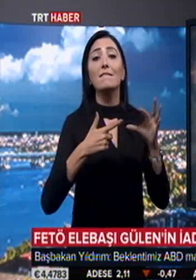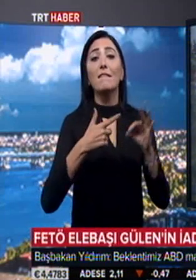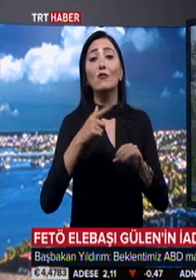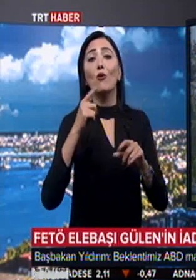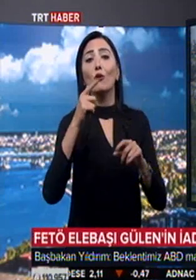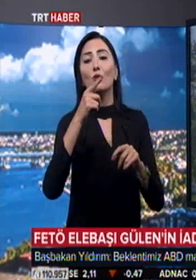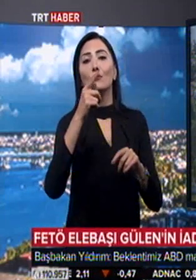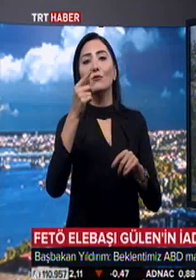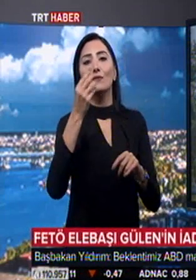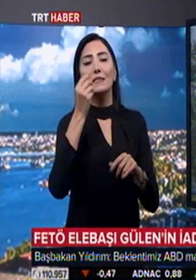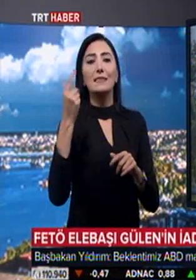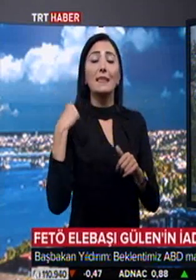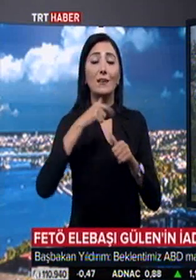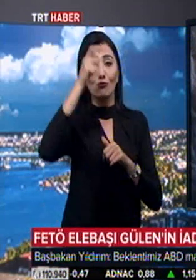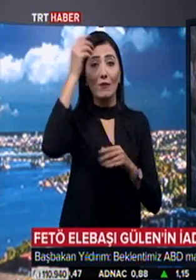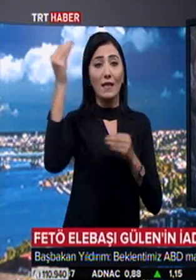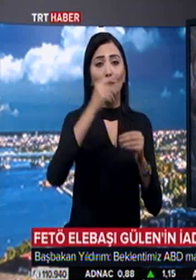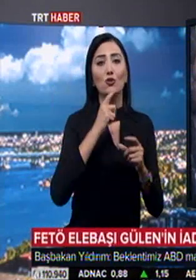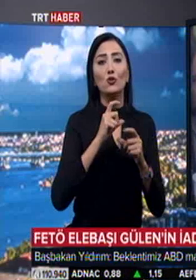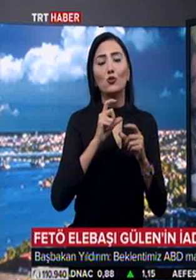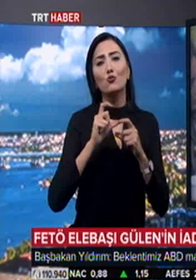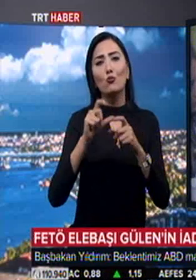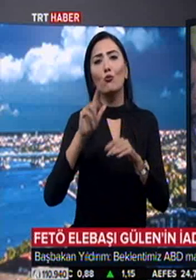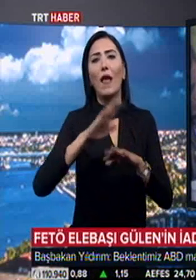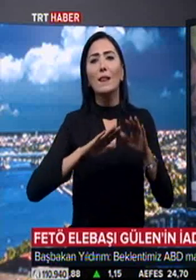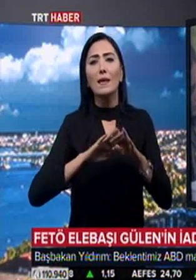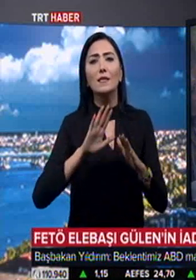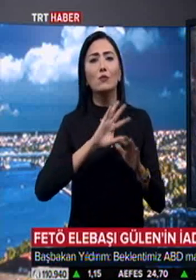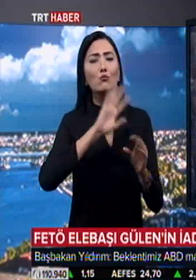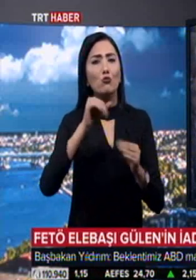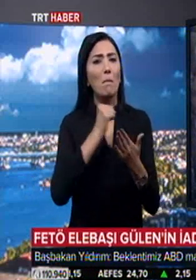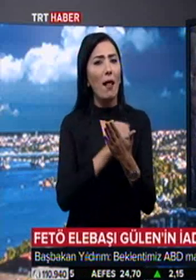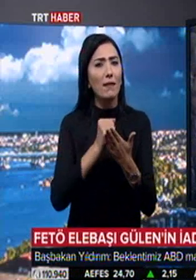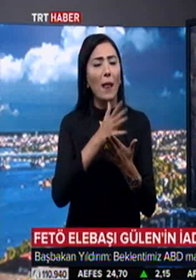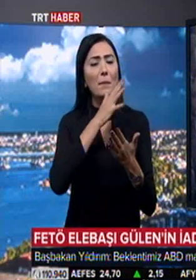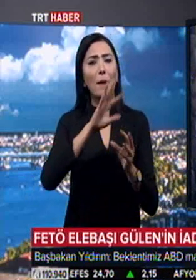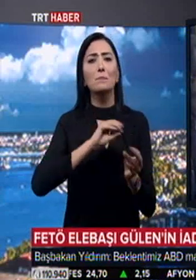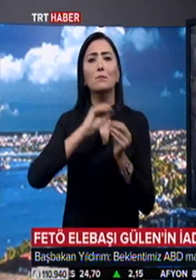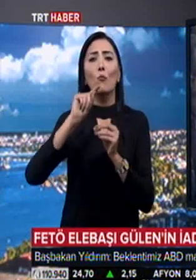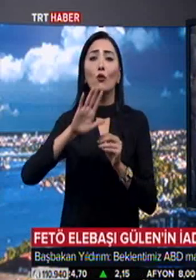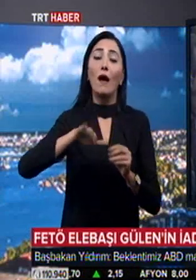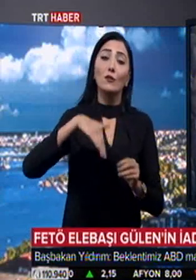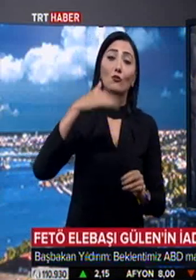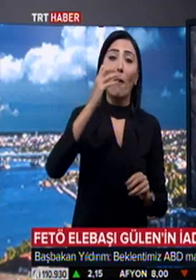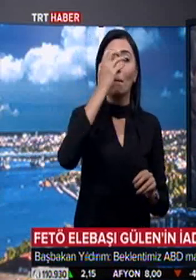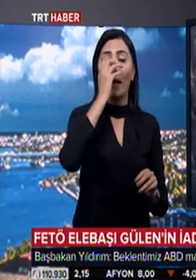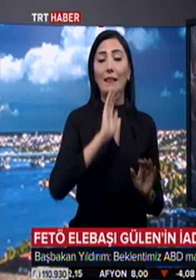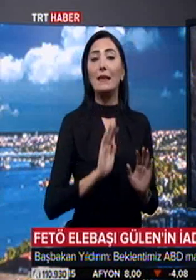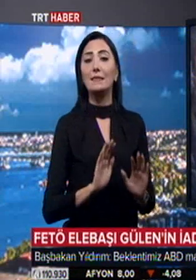iadesi konusu da soruldu. Eldeki bütün bilgiler, belgeler gönderildi. Bundan sonra beklentimiz